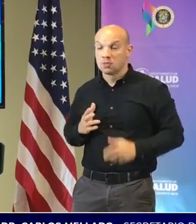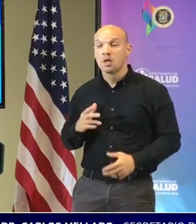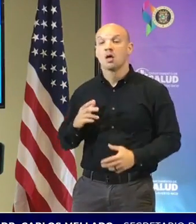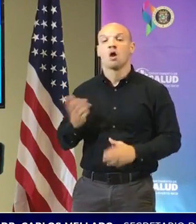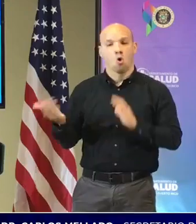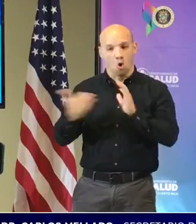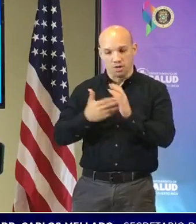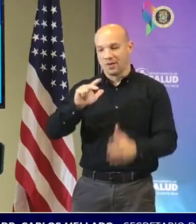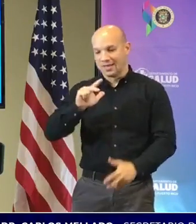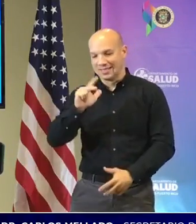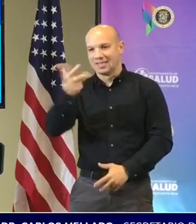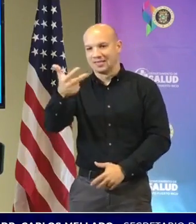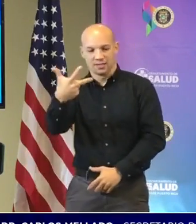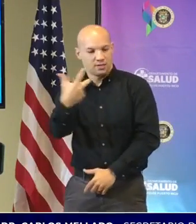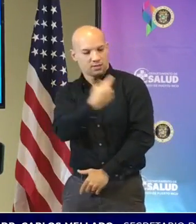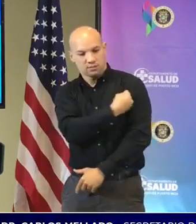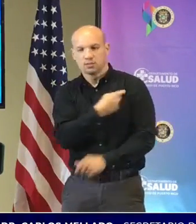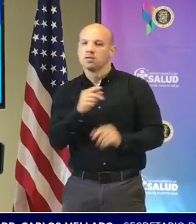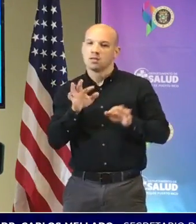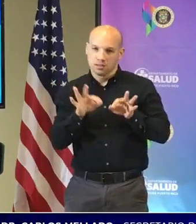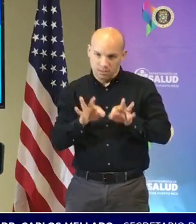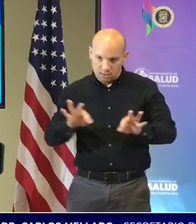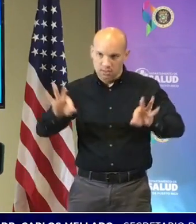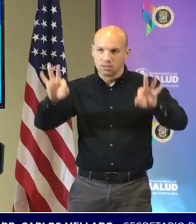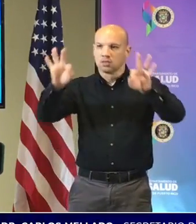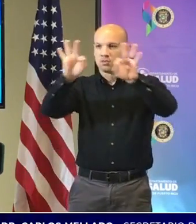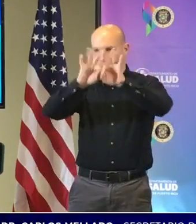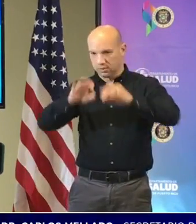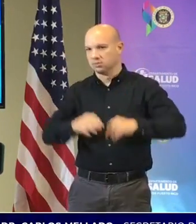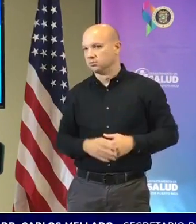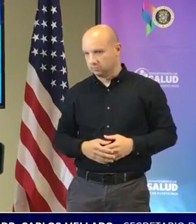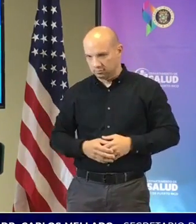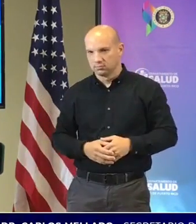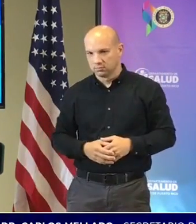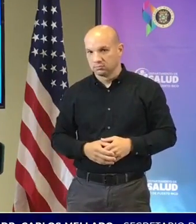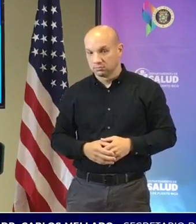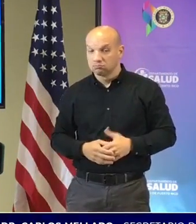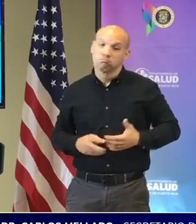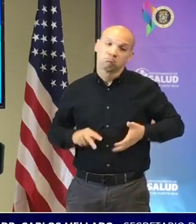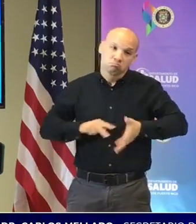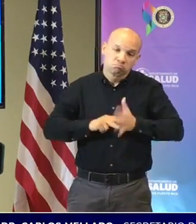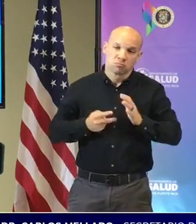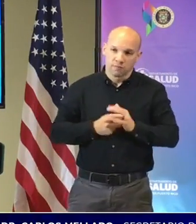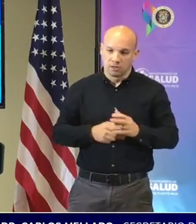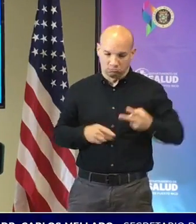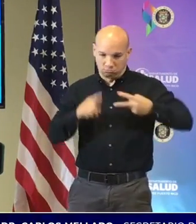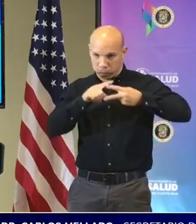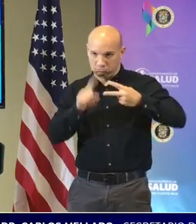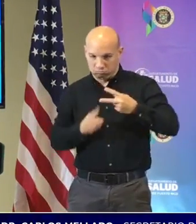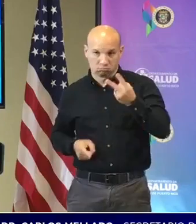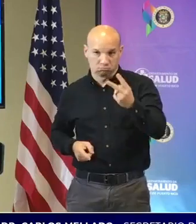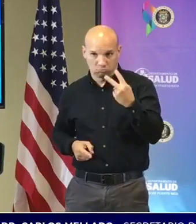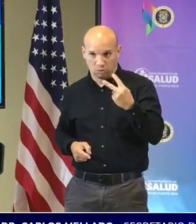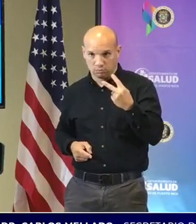dosis de la vacuna es sumamente importante por lo tanto puede haber dos cosas verdad después que ha pasado tanto tiempo de la